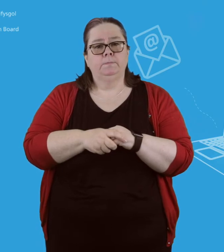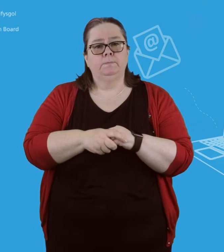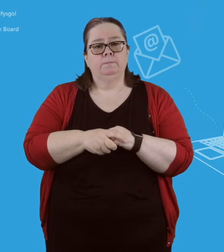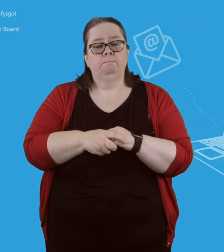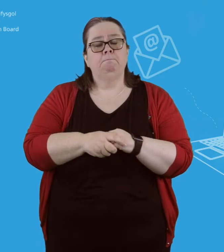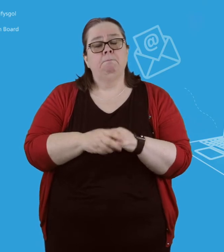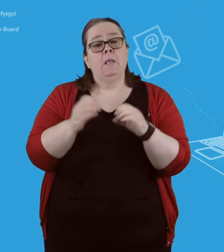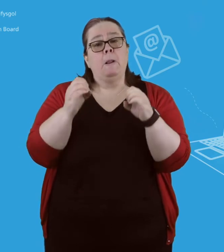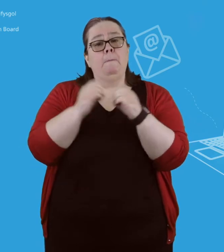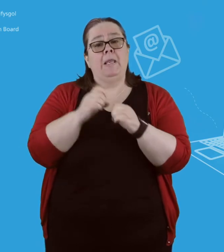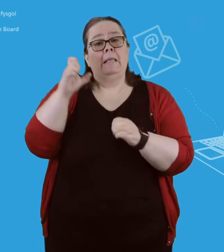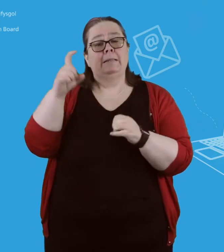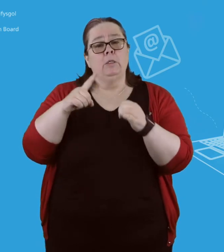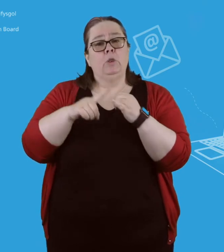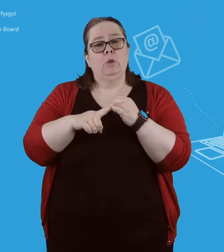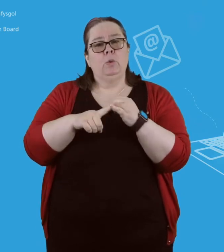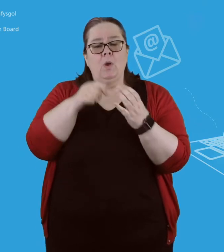y sawl sy'n anwyl i chi ar hyn o bryd.